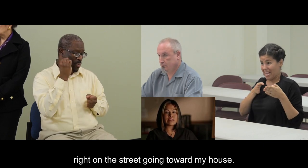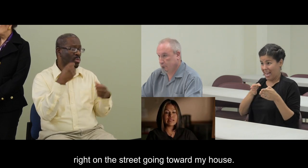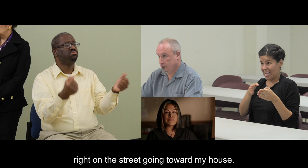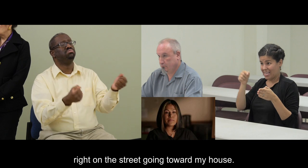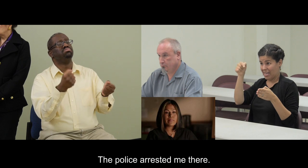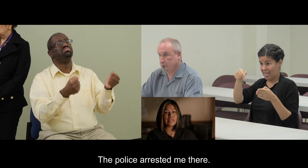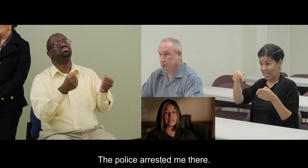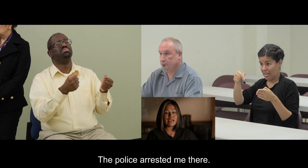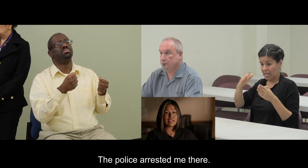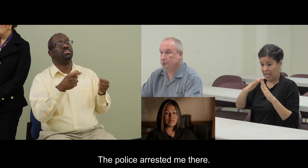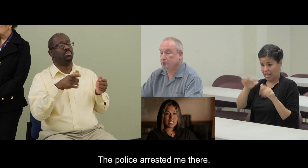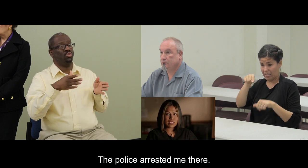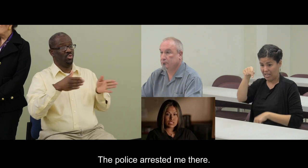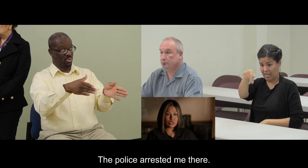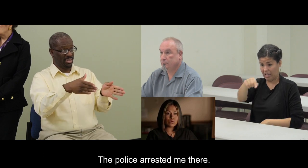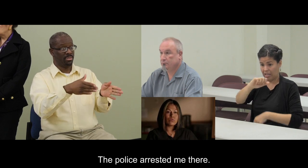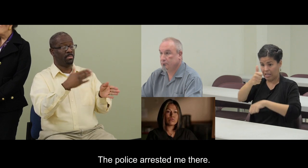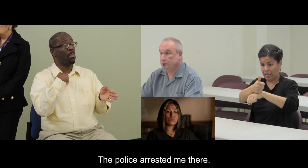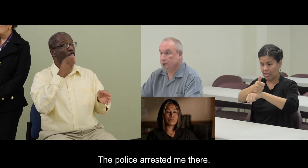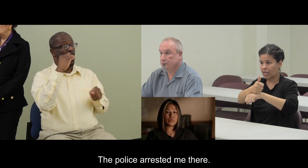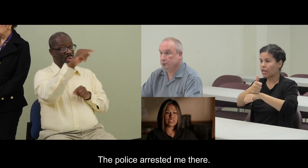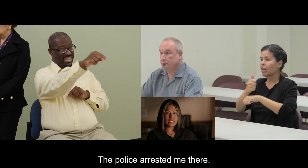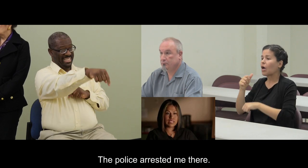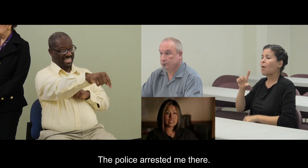casa. Ahí me arrestó un policía.